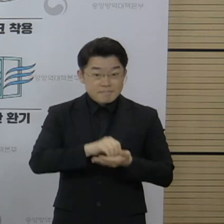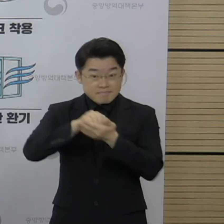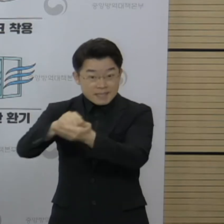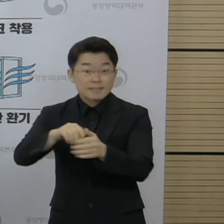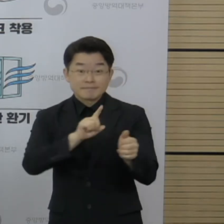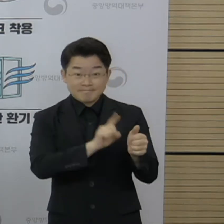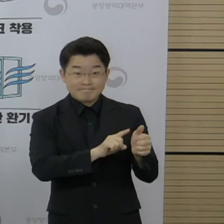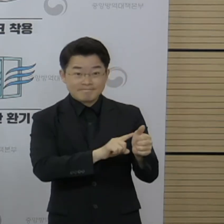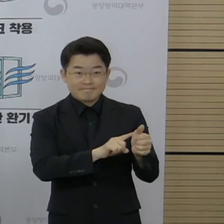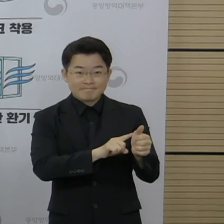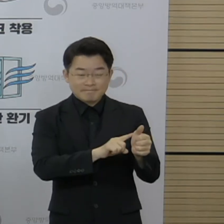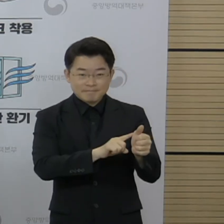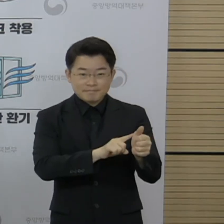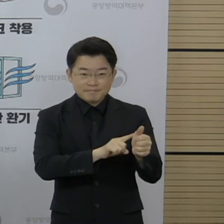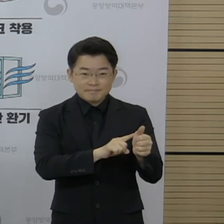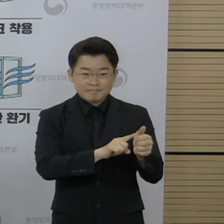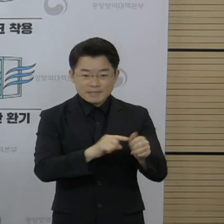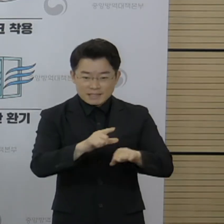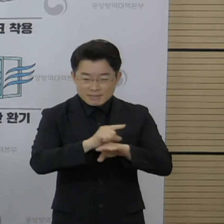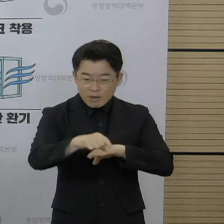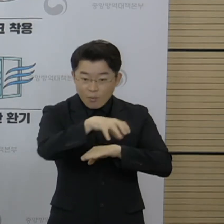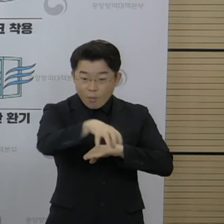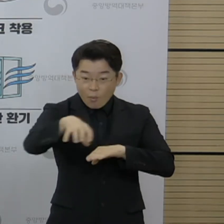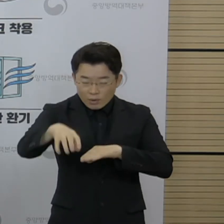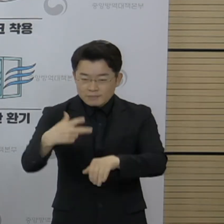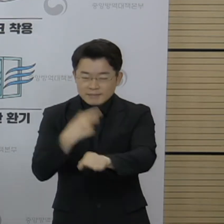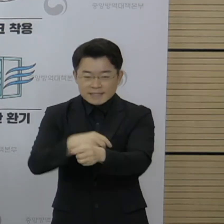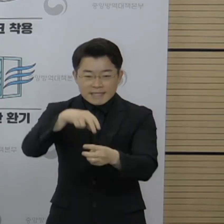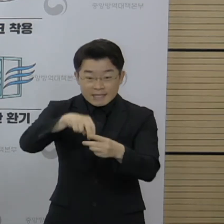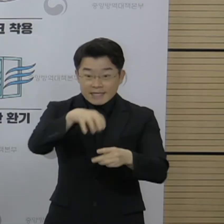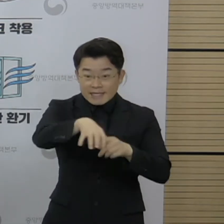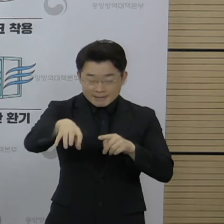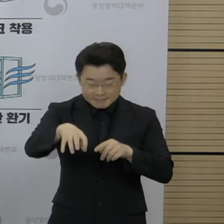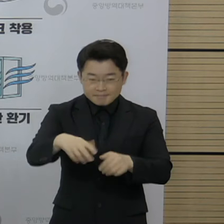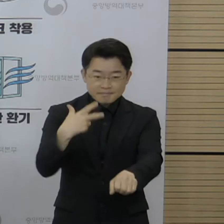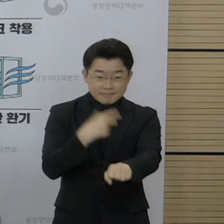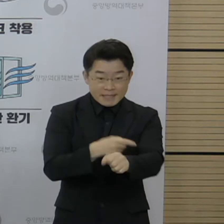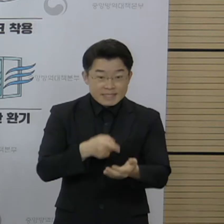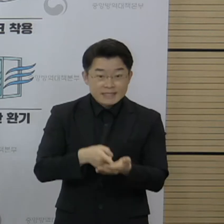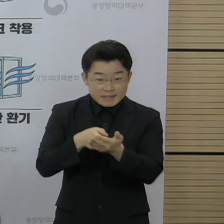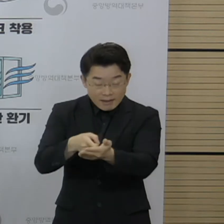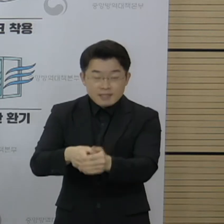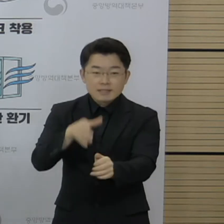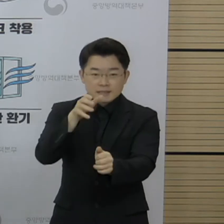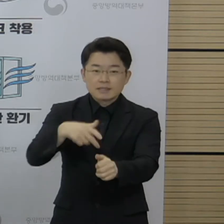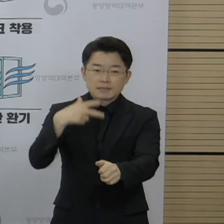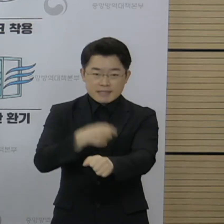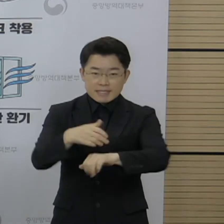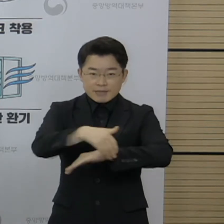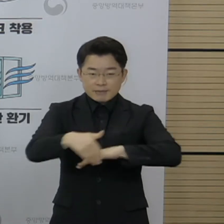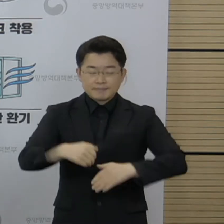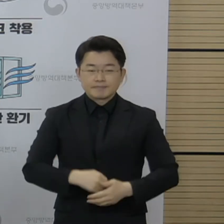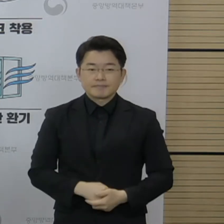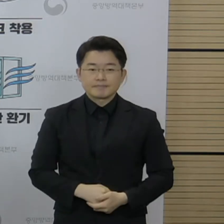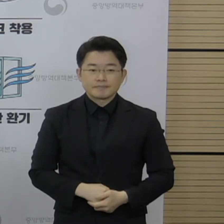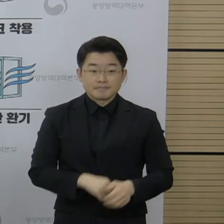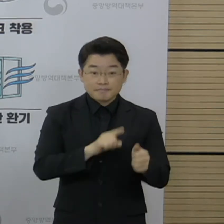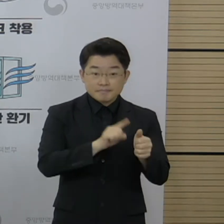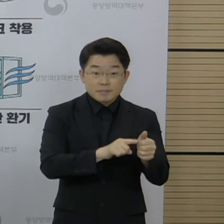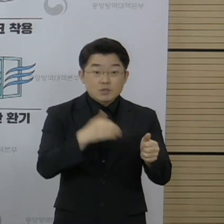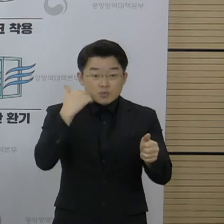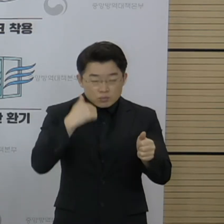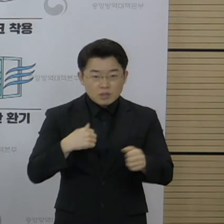대상으로 각 지역 예방접종센터에서 예방접종을 실시합니다. 접종 대상자는